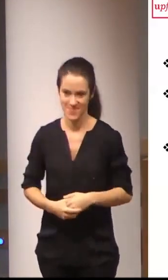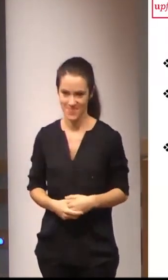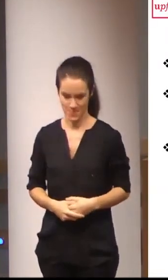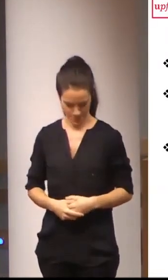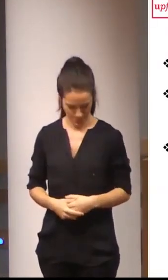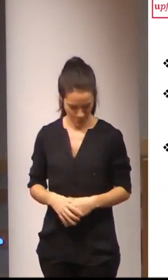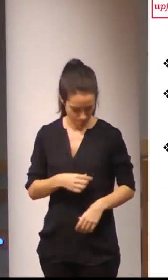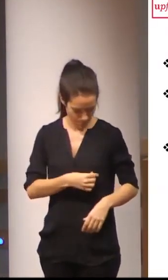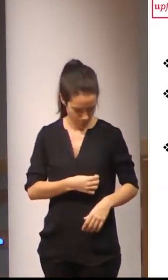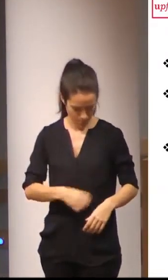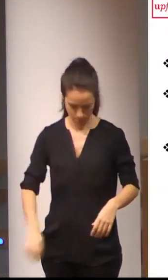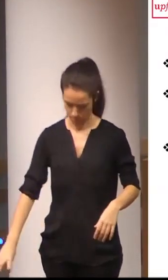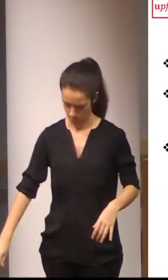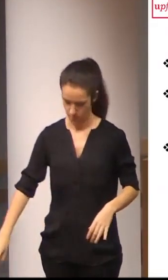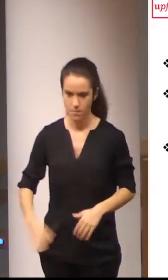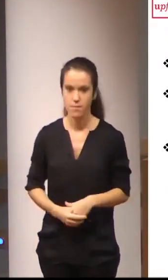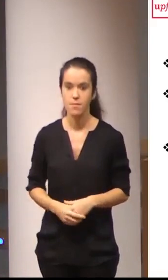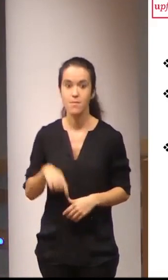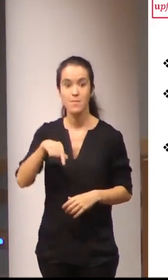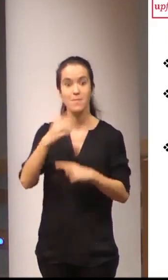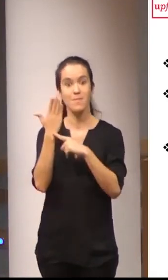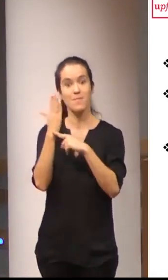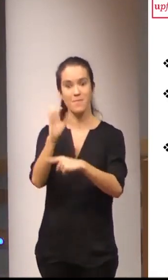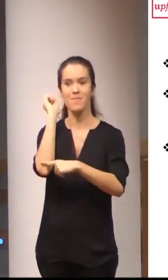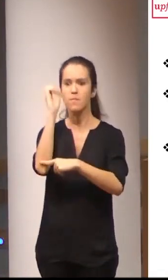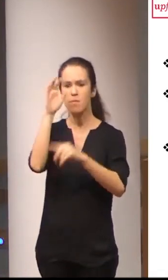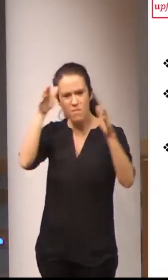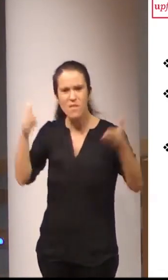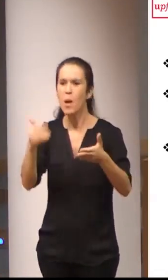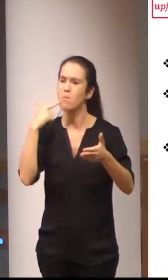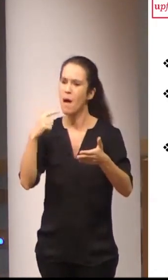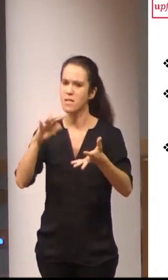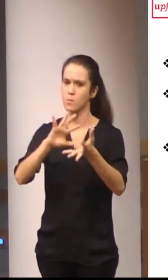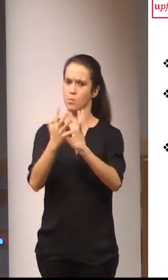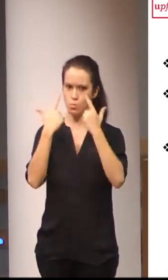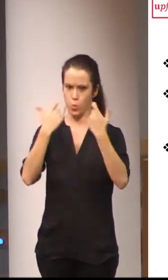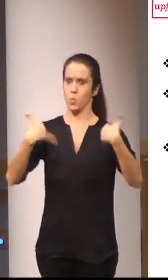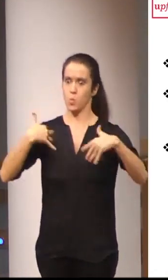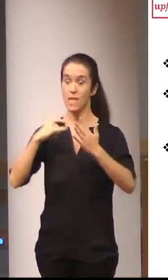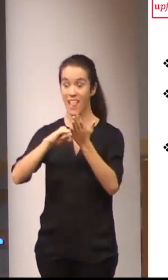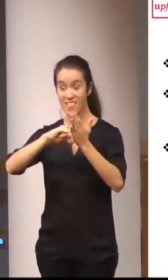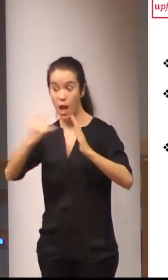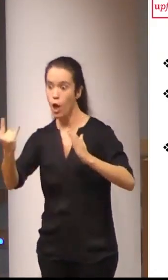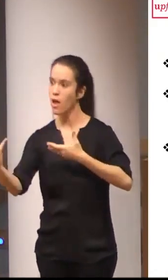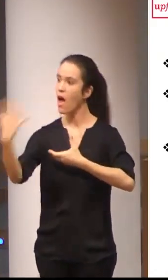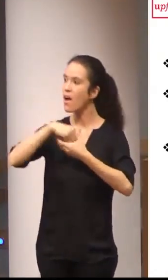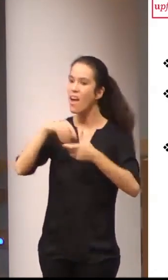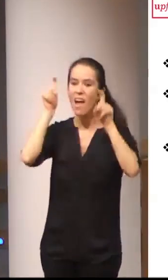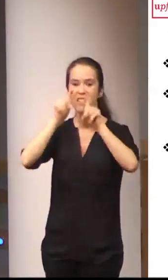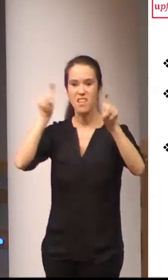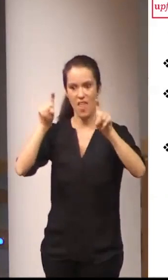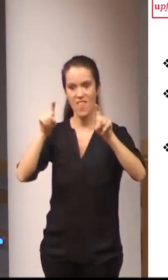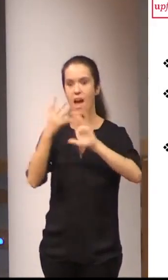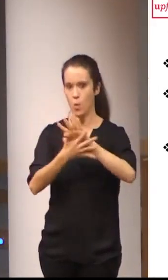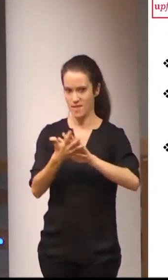Bien, en esta presentación nos centramos en el cambio significativo que supone o uso das novas tecnologías en a enseñanza das